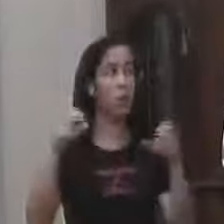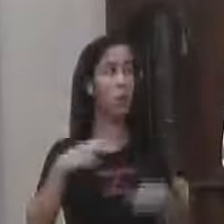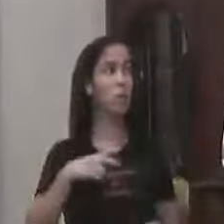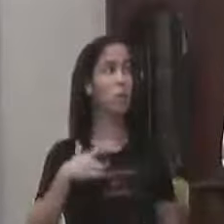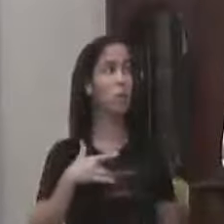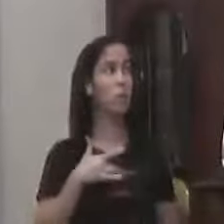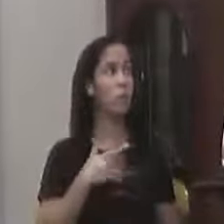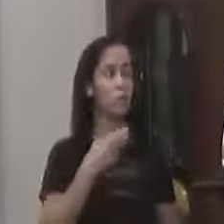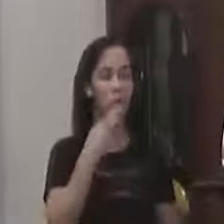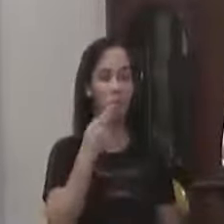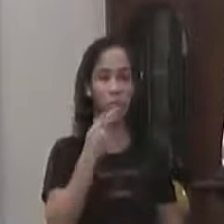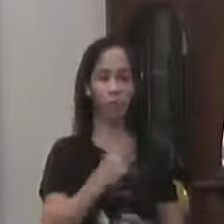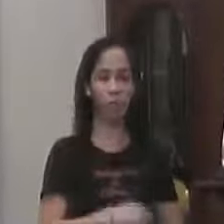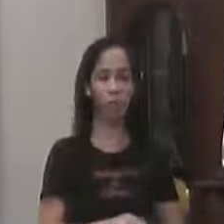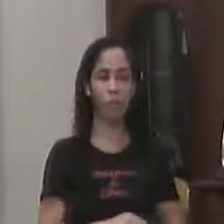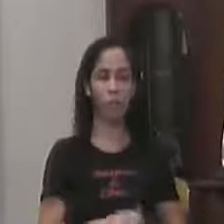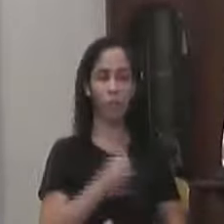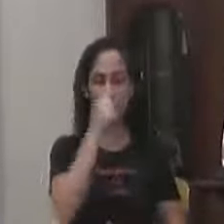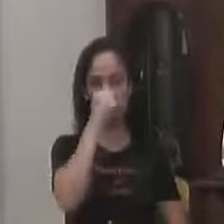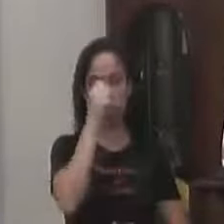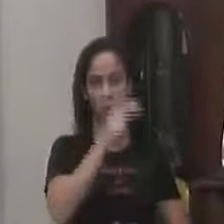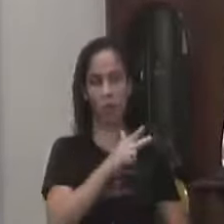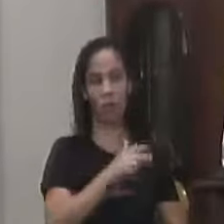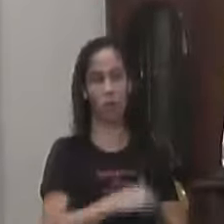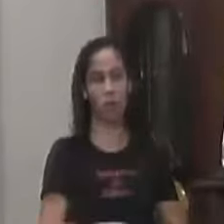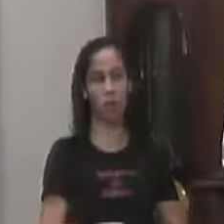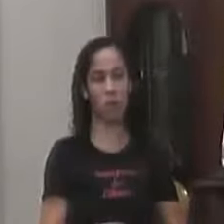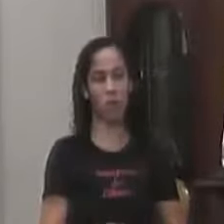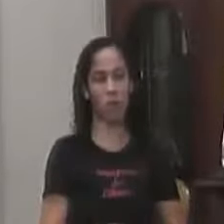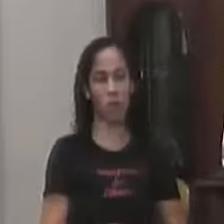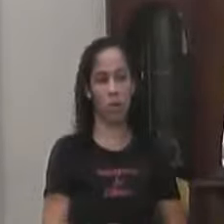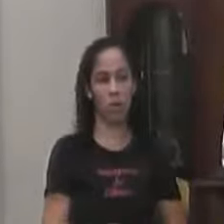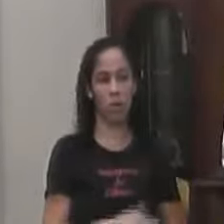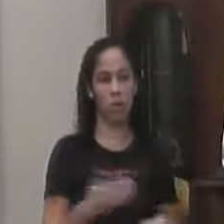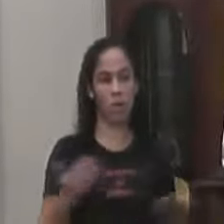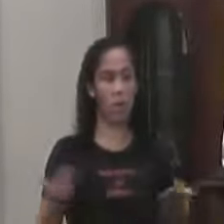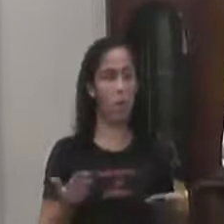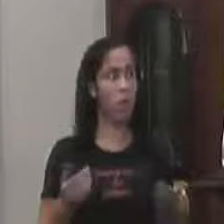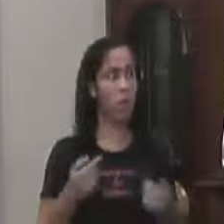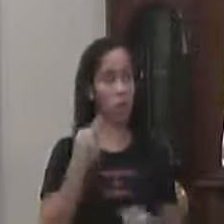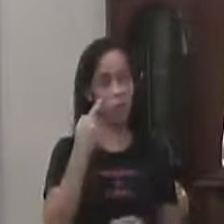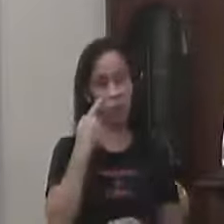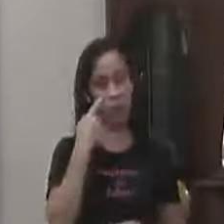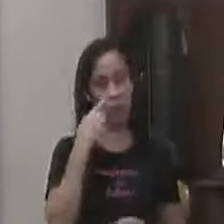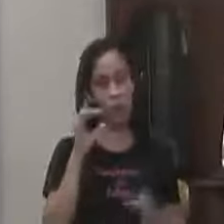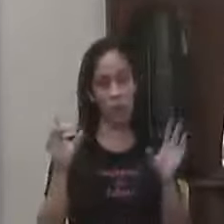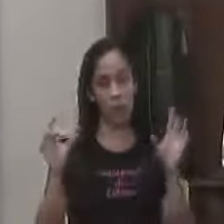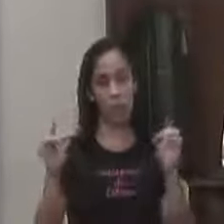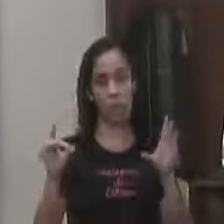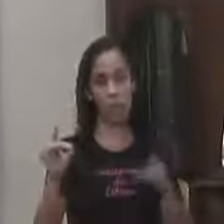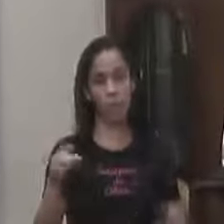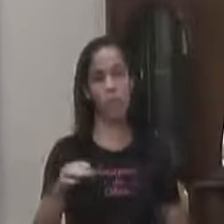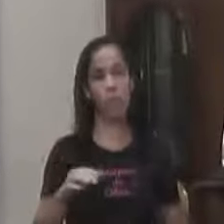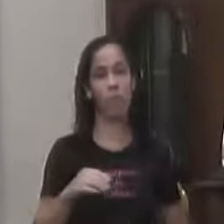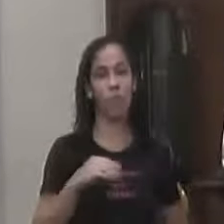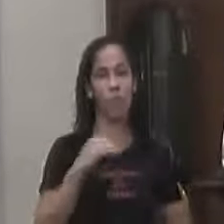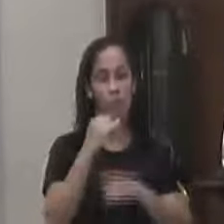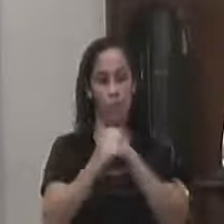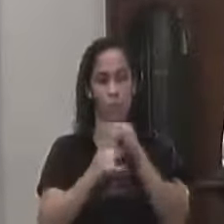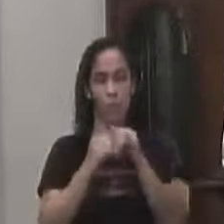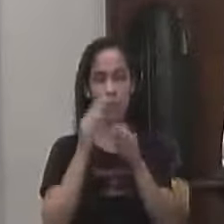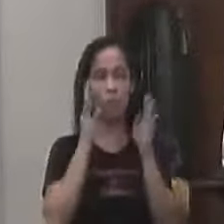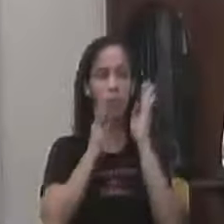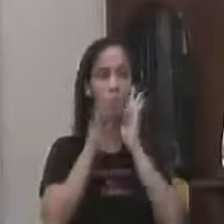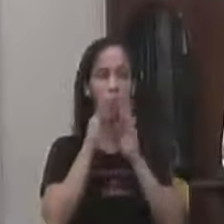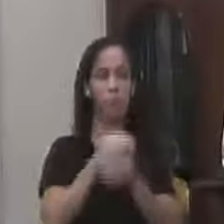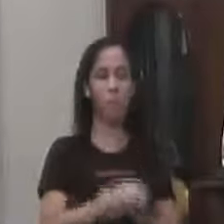Eu me refiro Ao absurdo Que está Agora eu peço A atenção especial Dos internautas E de